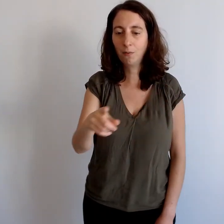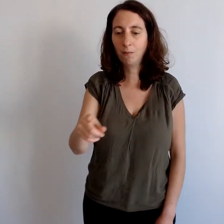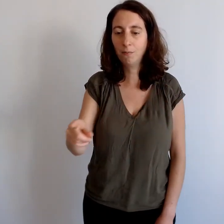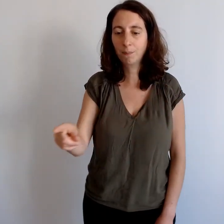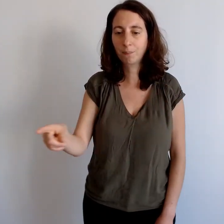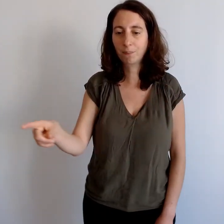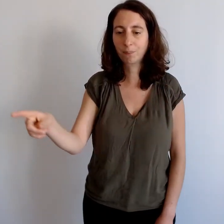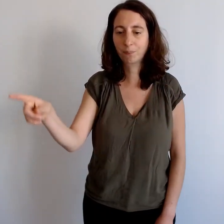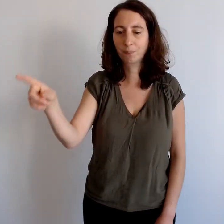vous.